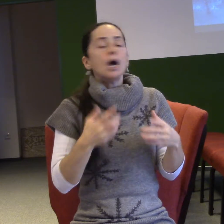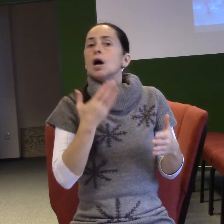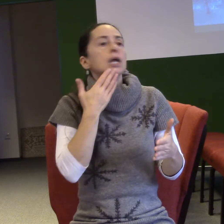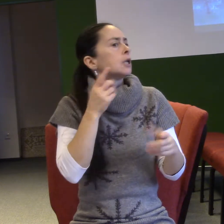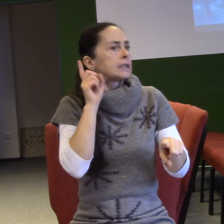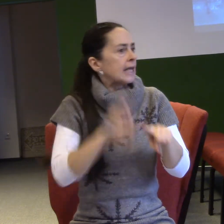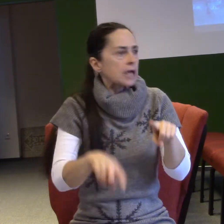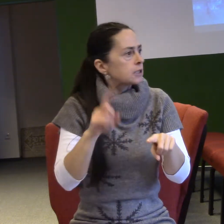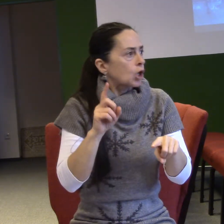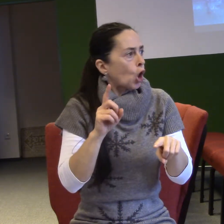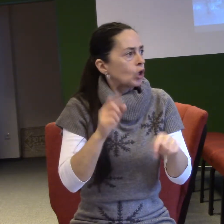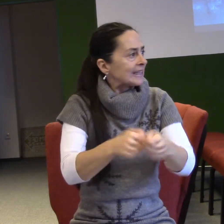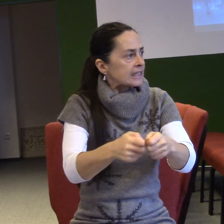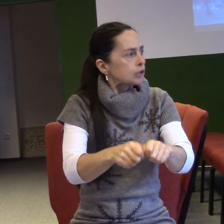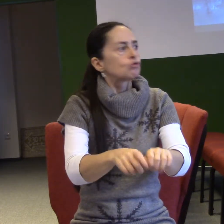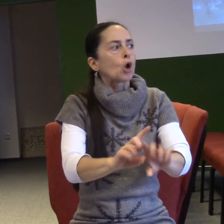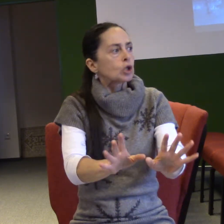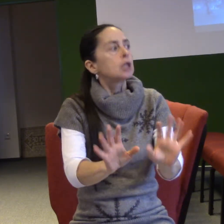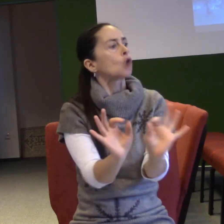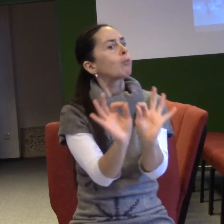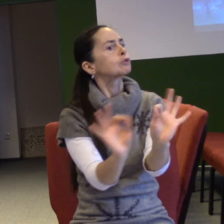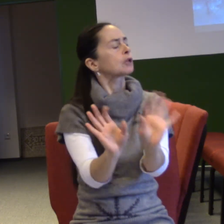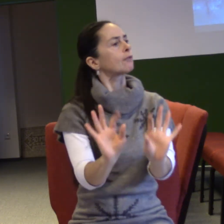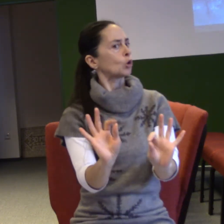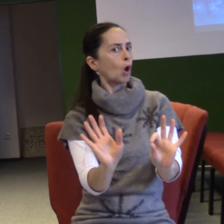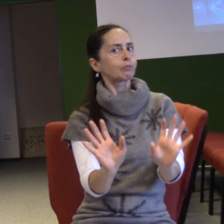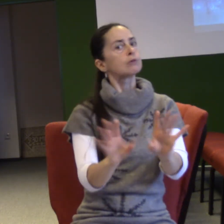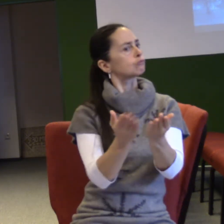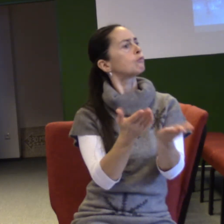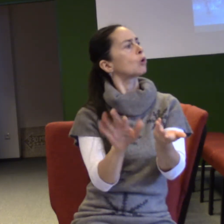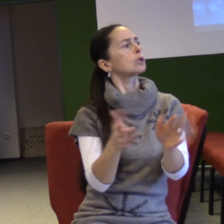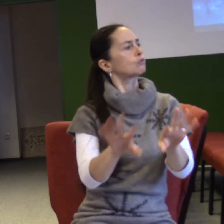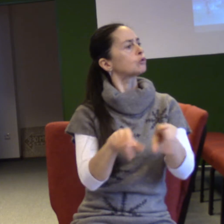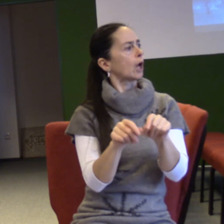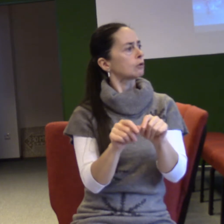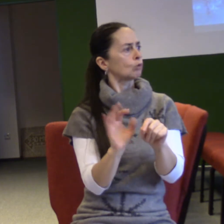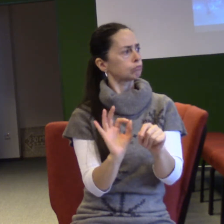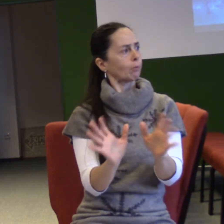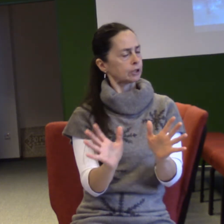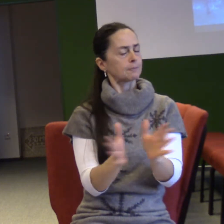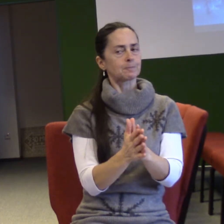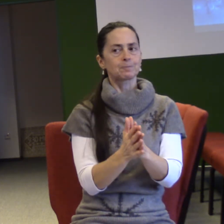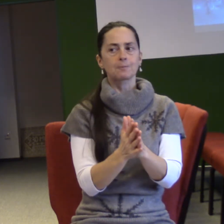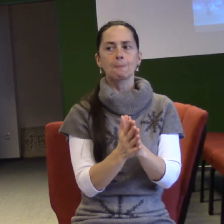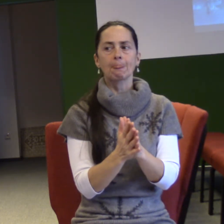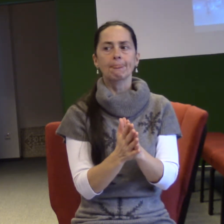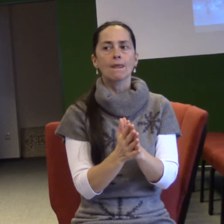připravil na tu bohoslužbu a je to fajn. Ale když by zvonečky